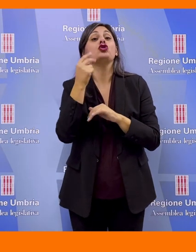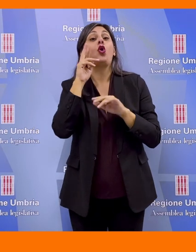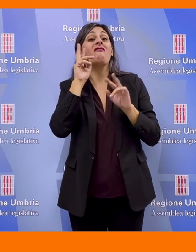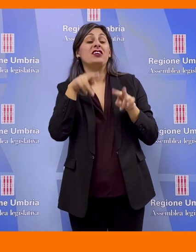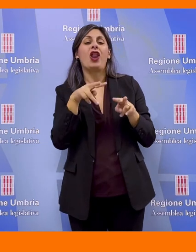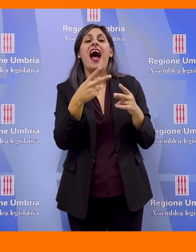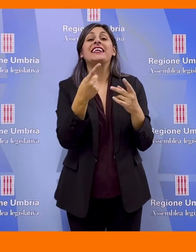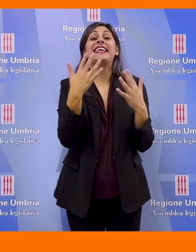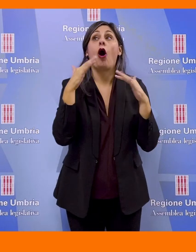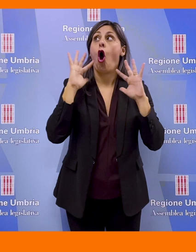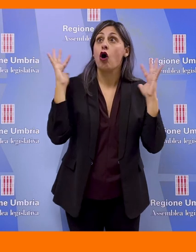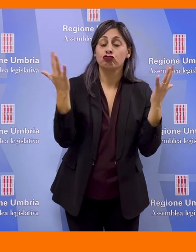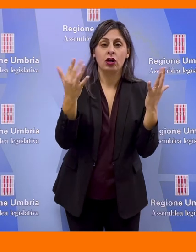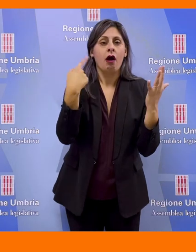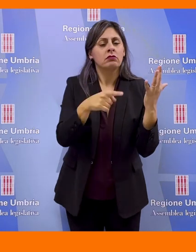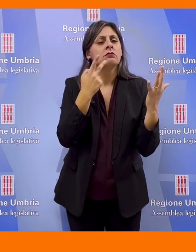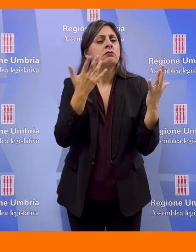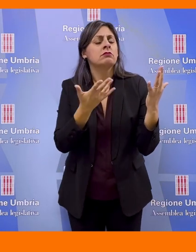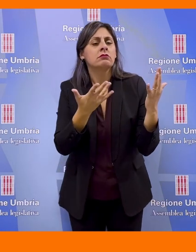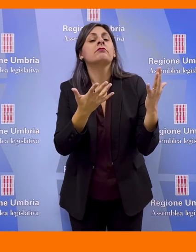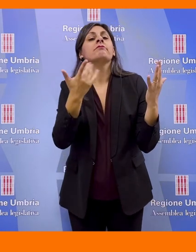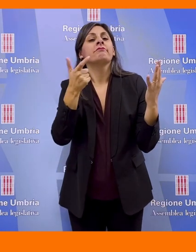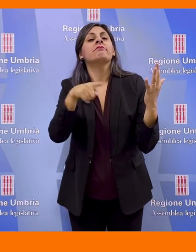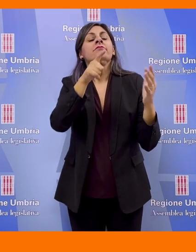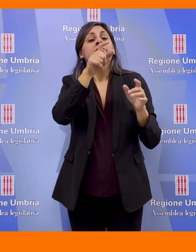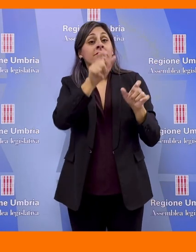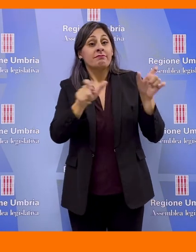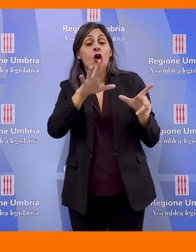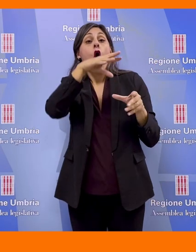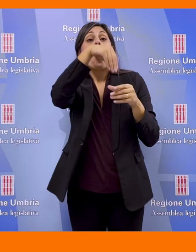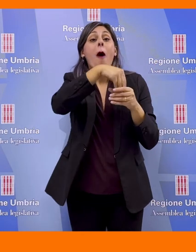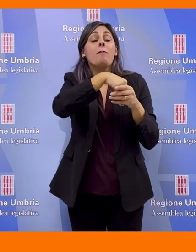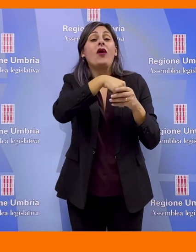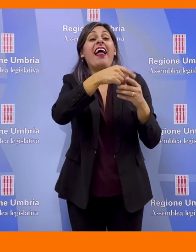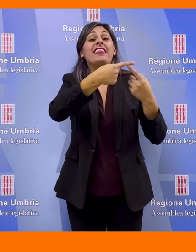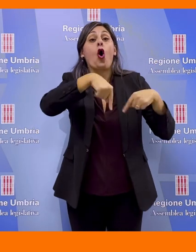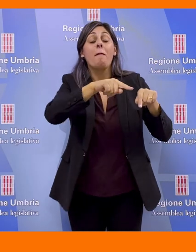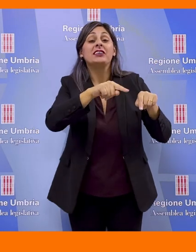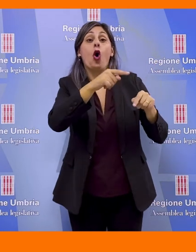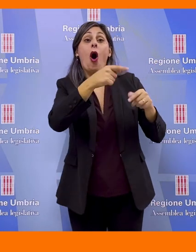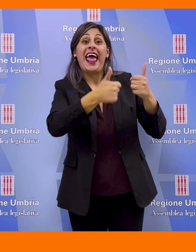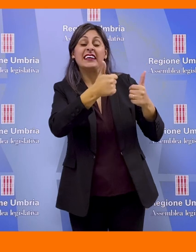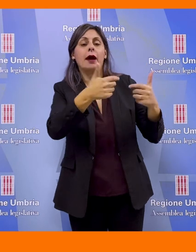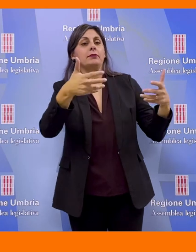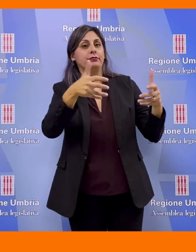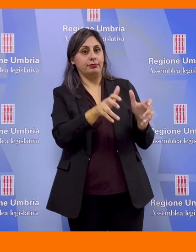vigilanza ecologica prevede la riduzione del numero dei componenti della commissione di esame e